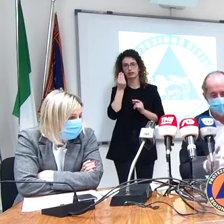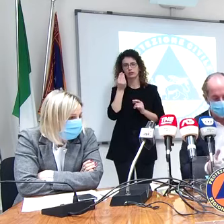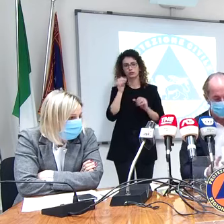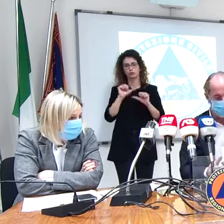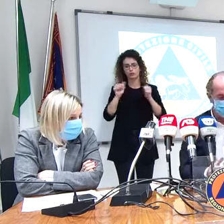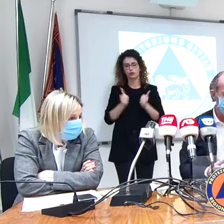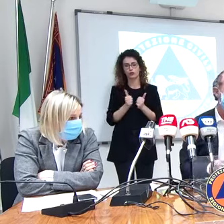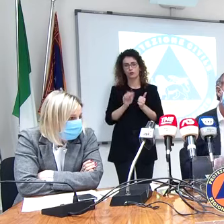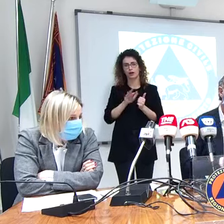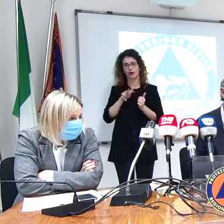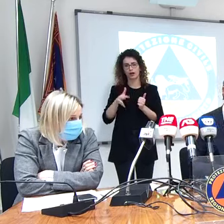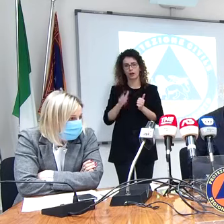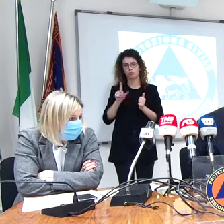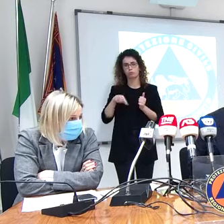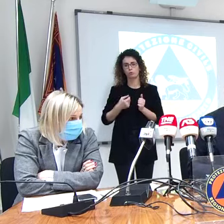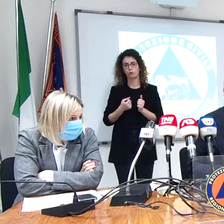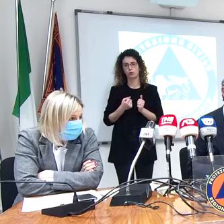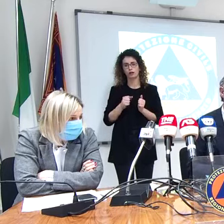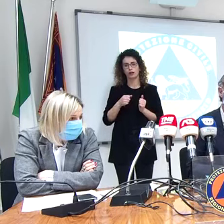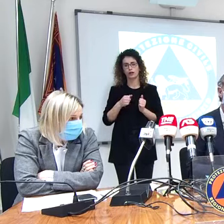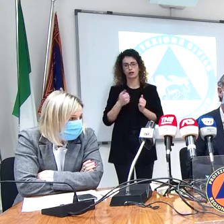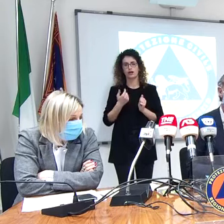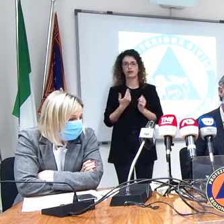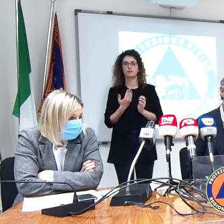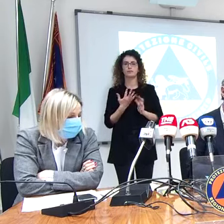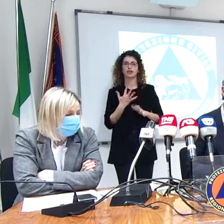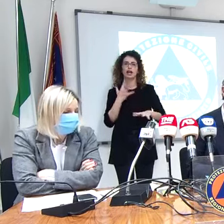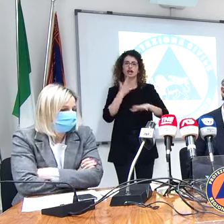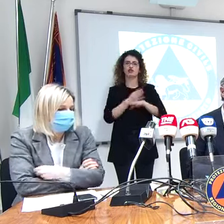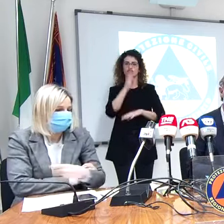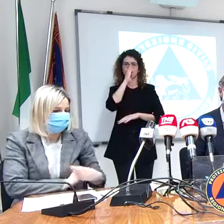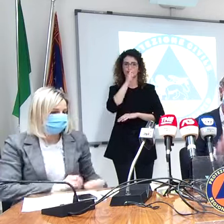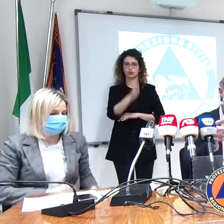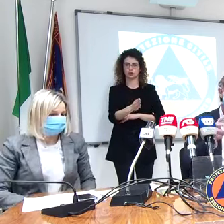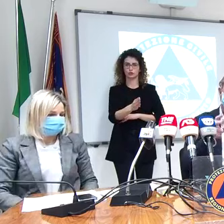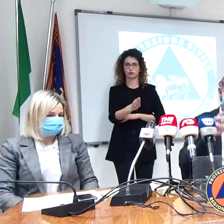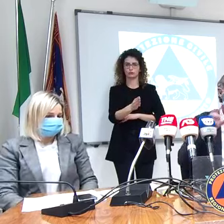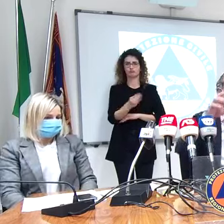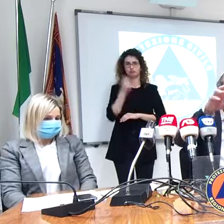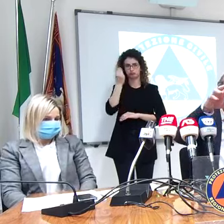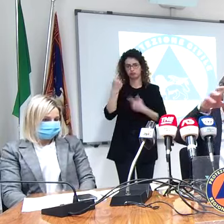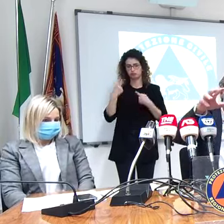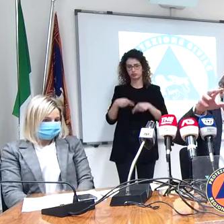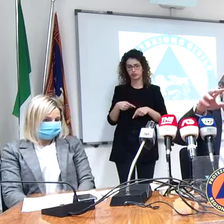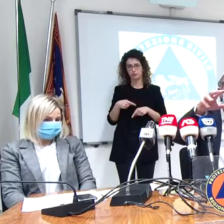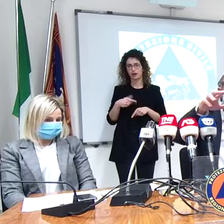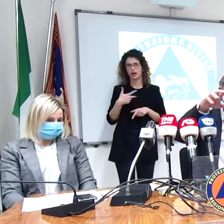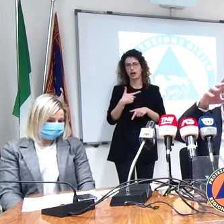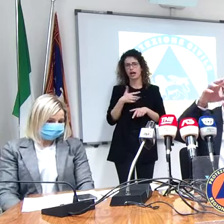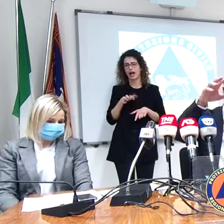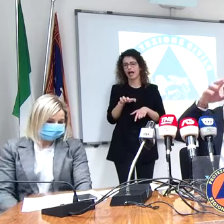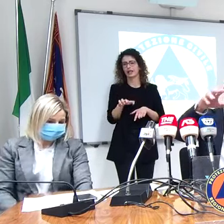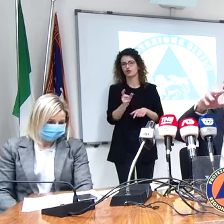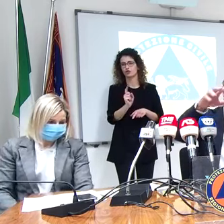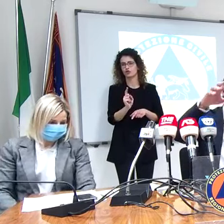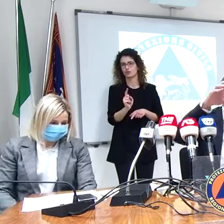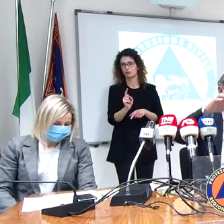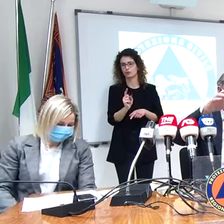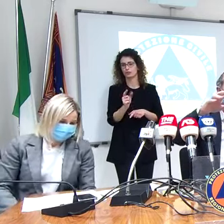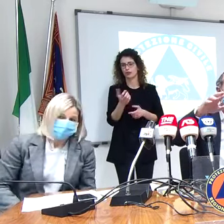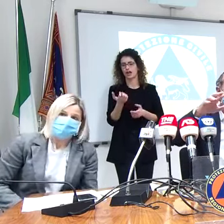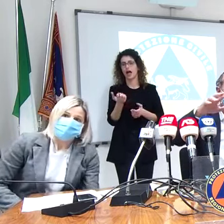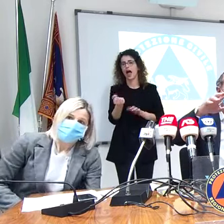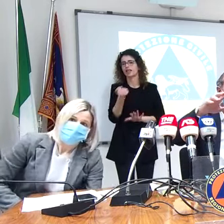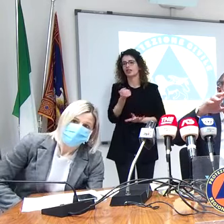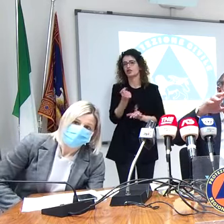accessorio, anche di accesso diretto, stiamo pensando anche a questo, però non anticipatelo perché se decidiamo ve lo